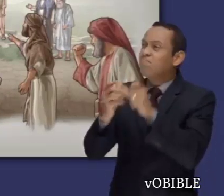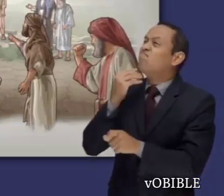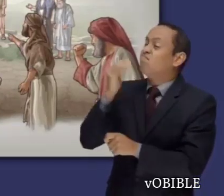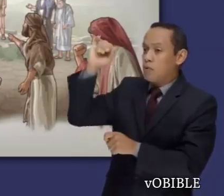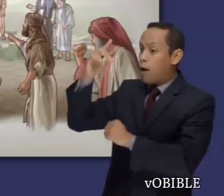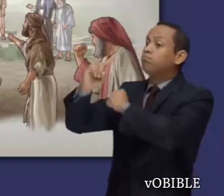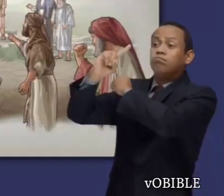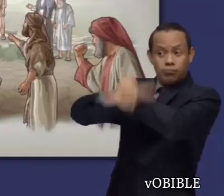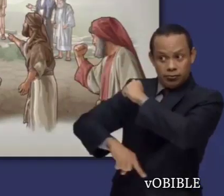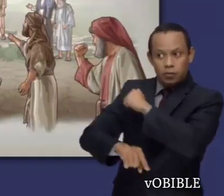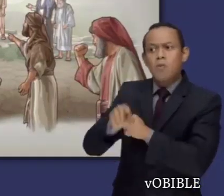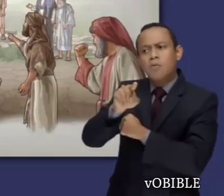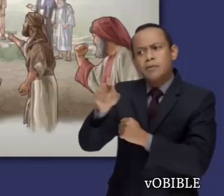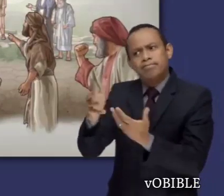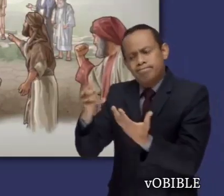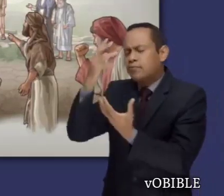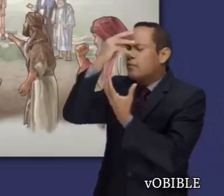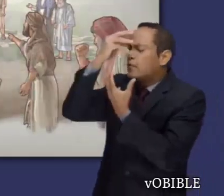tenido miedo a la gente de Canaán.